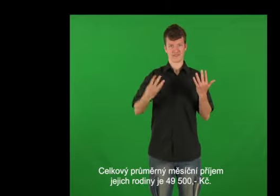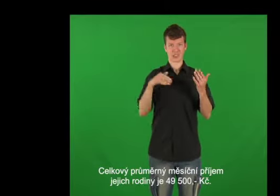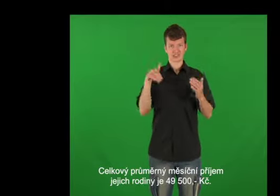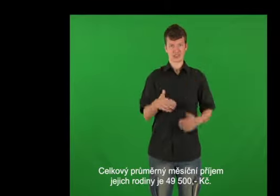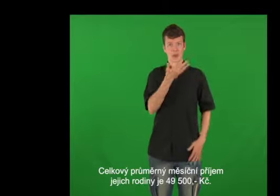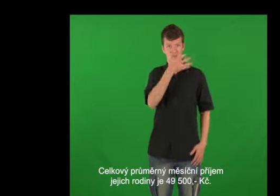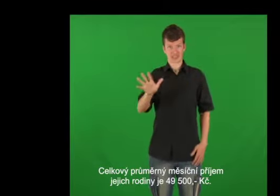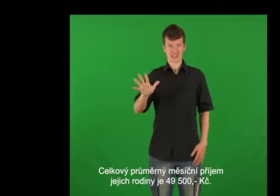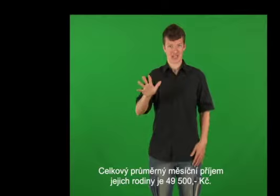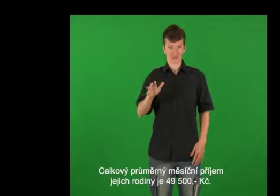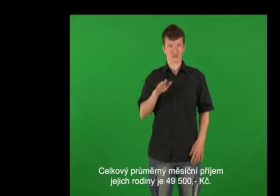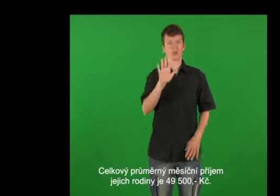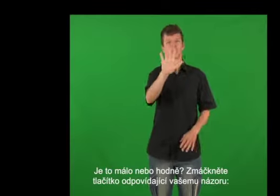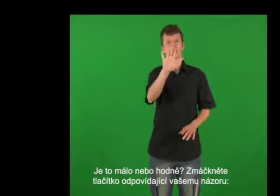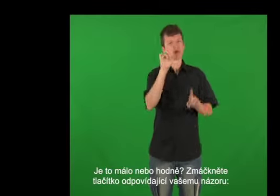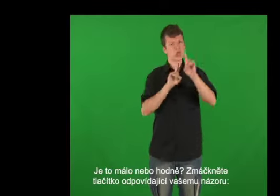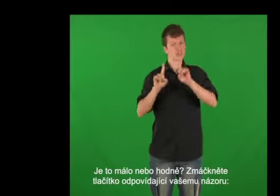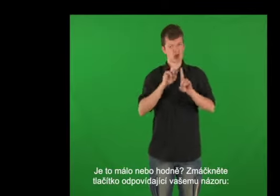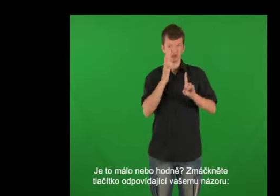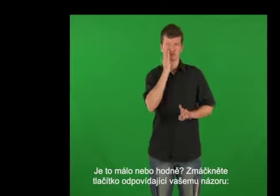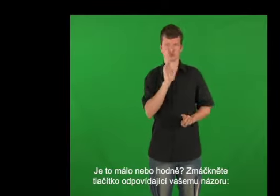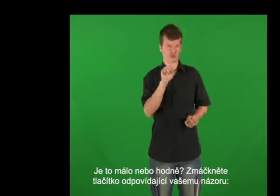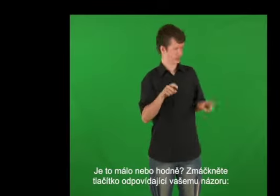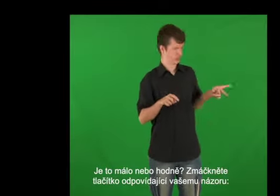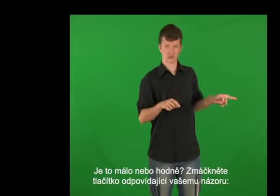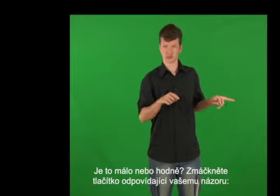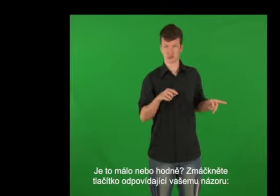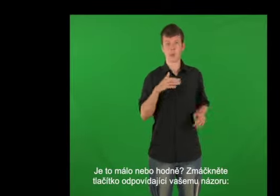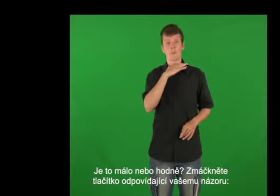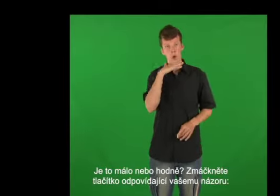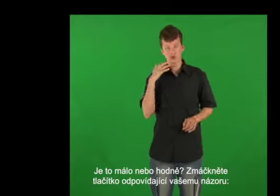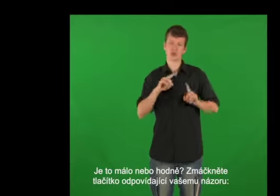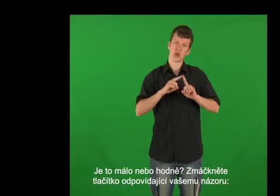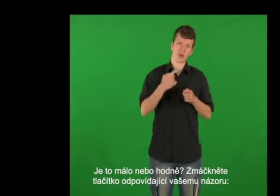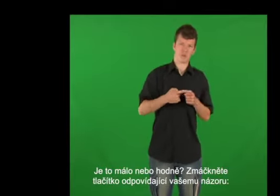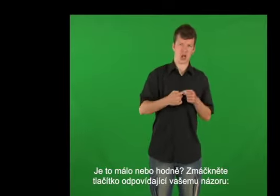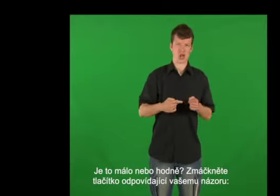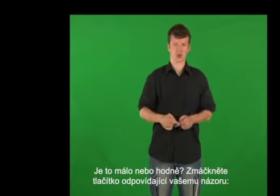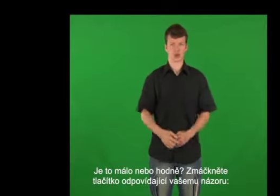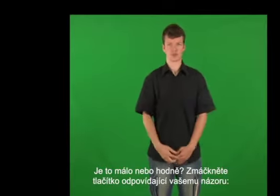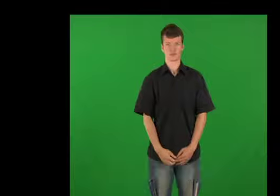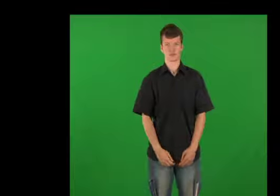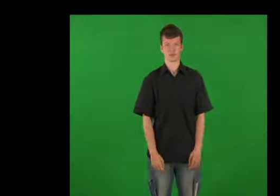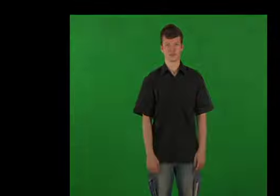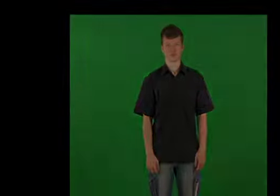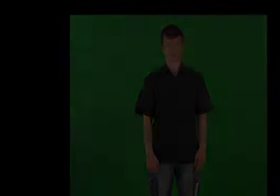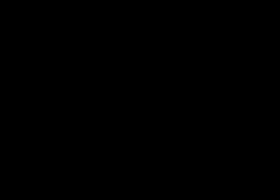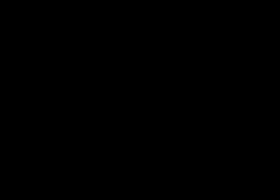příjem jejich rodiny je 49 500. Je to málo nebo hodně. Zmačnite tlačítko odpovídající...